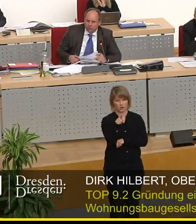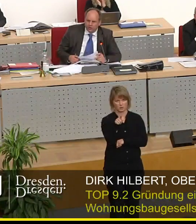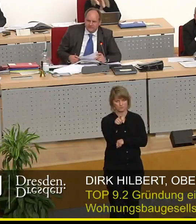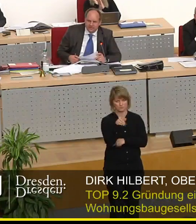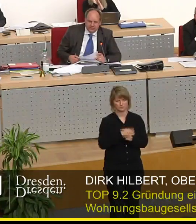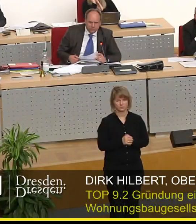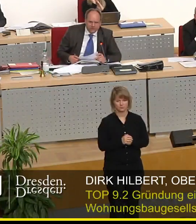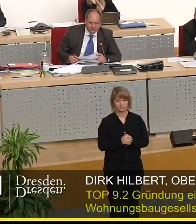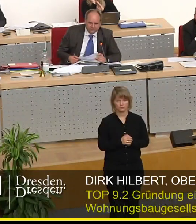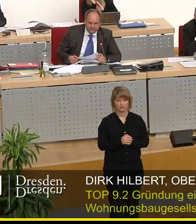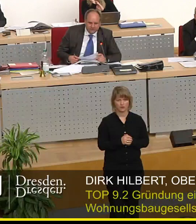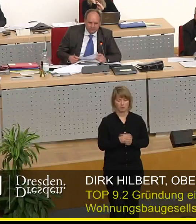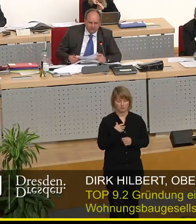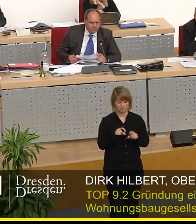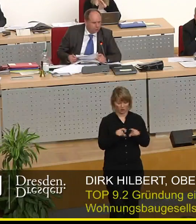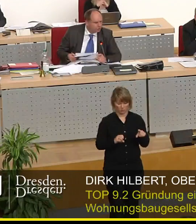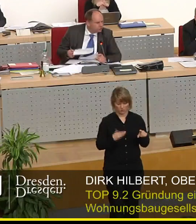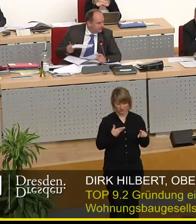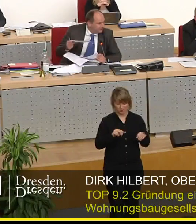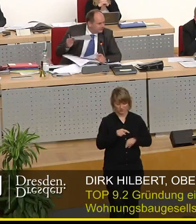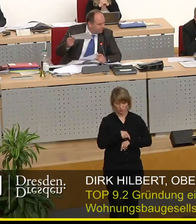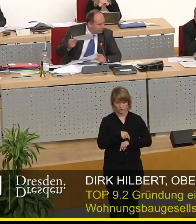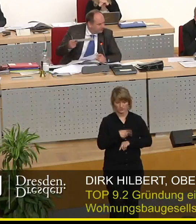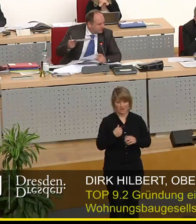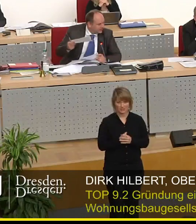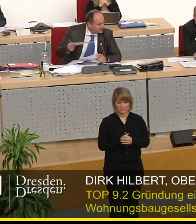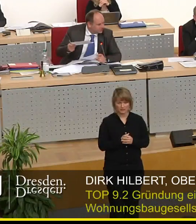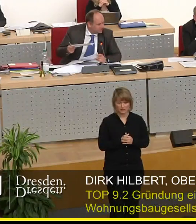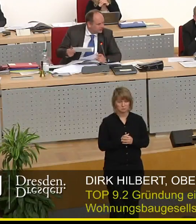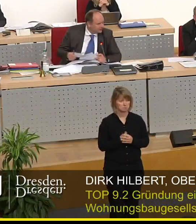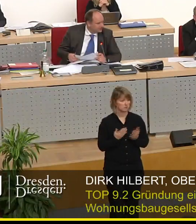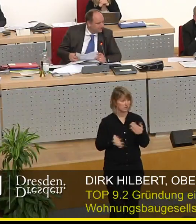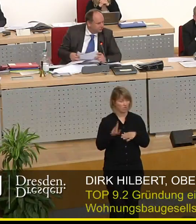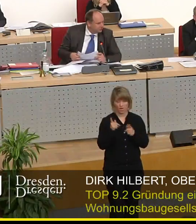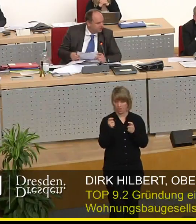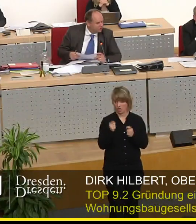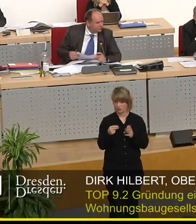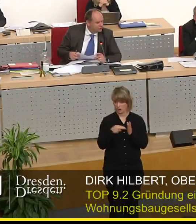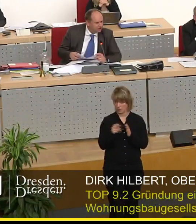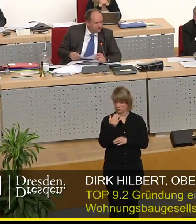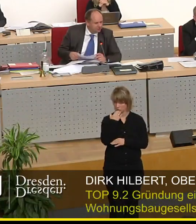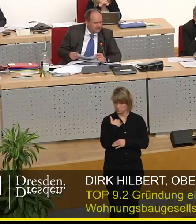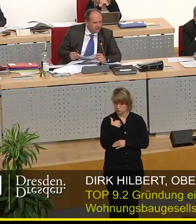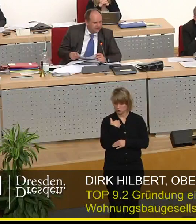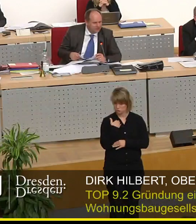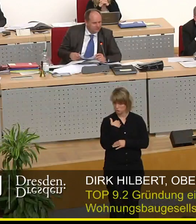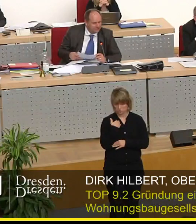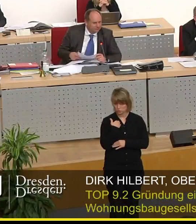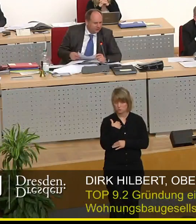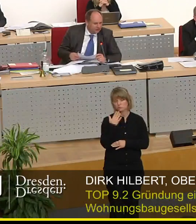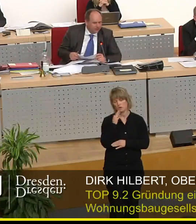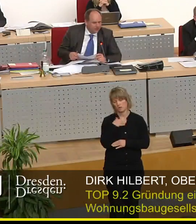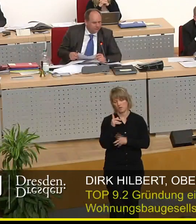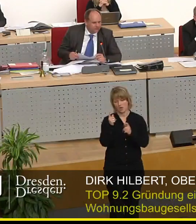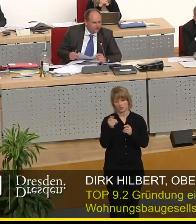und in der Zwischenzeit würde ich dafür sorgen sofern gewollt von den Antragstellern nein ist noch nicht gewollt so müsste dann später eingebracht